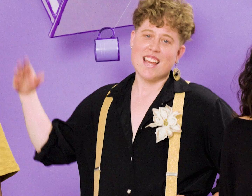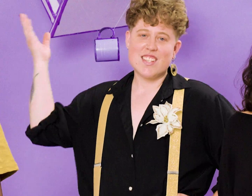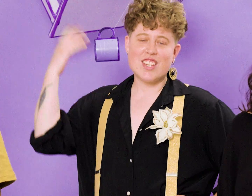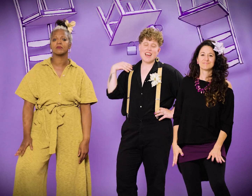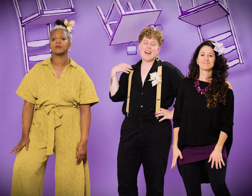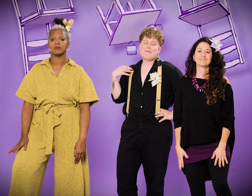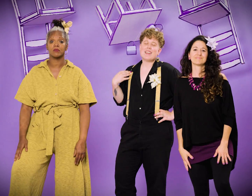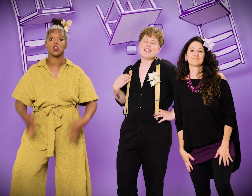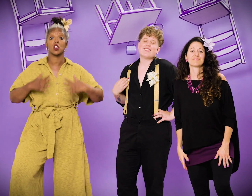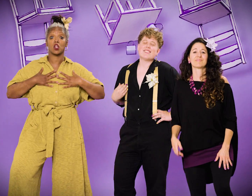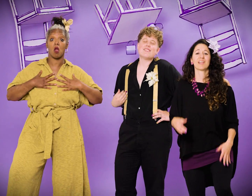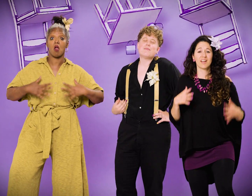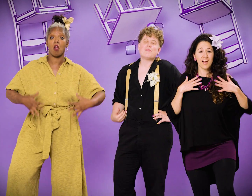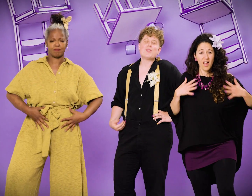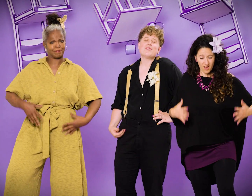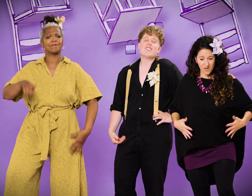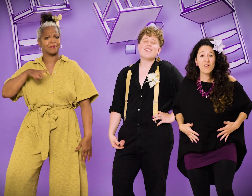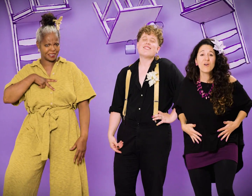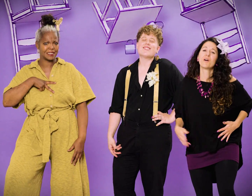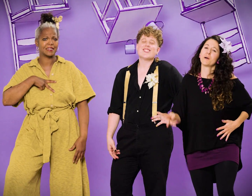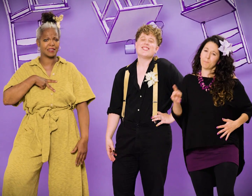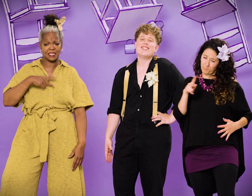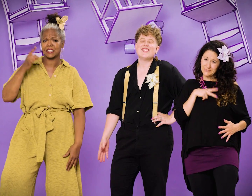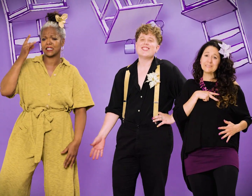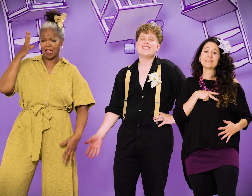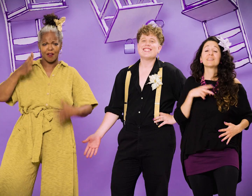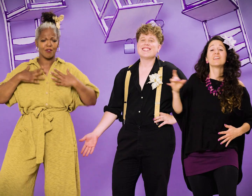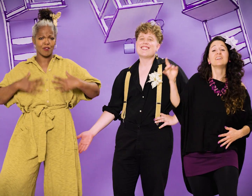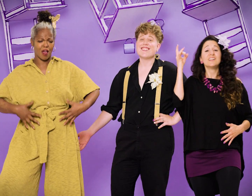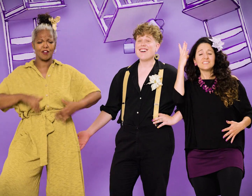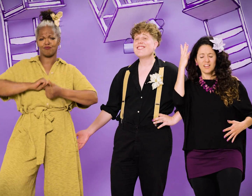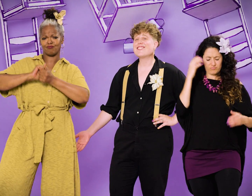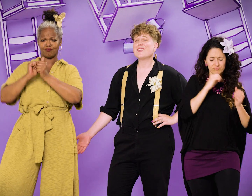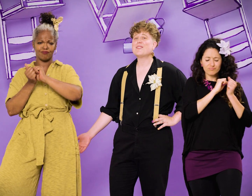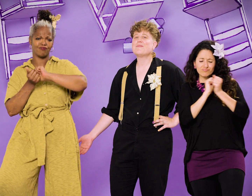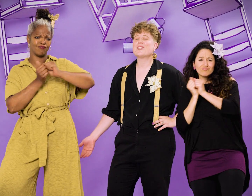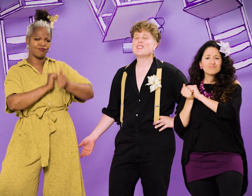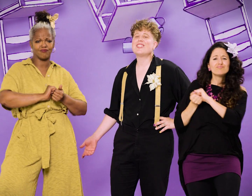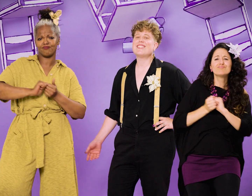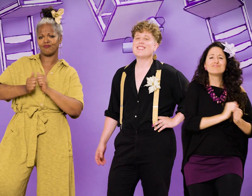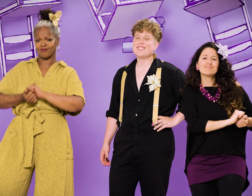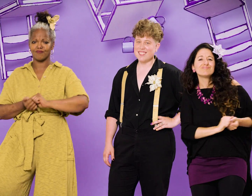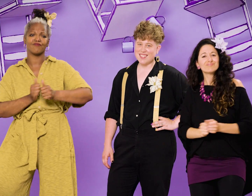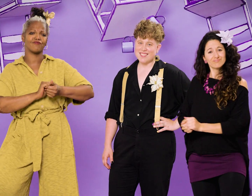J'habite mon corps, je le décore comme je l'entends